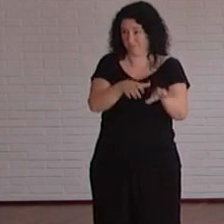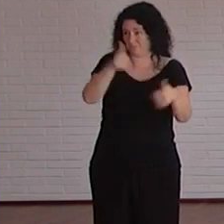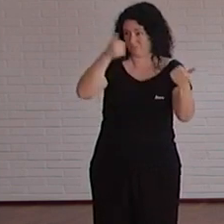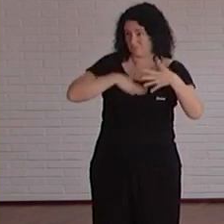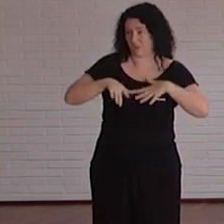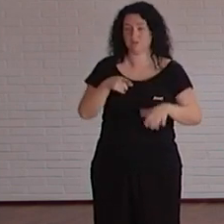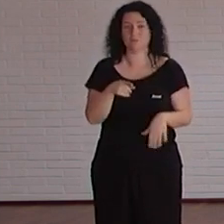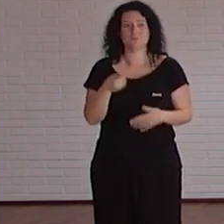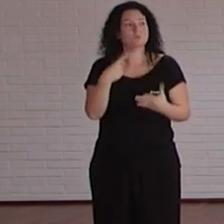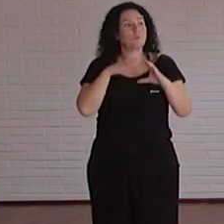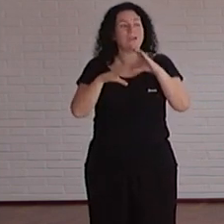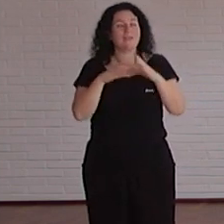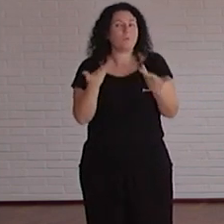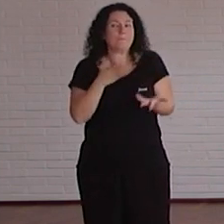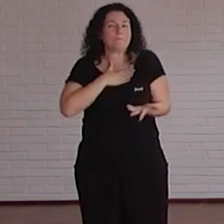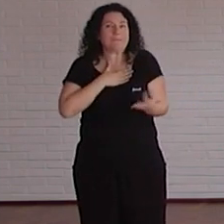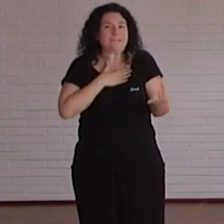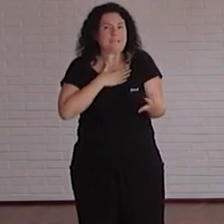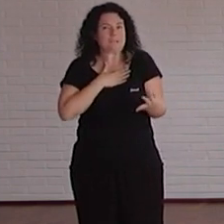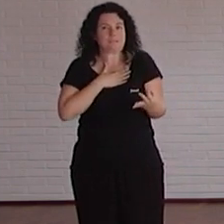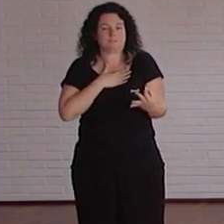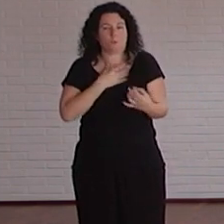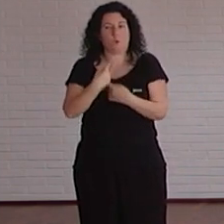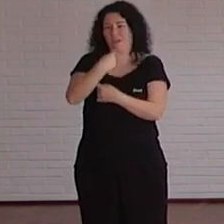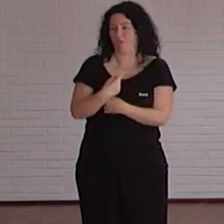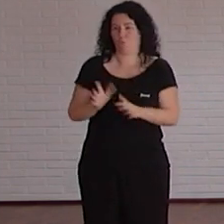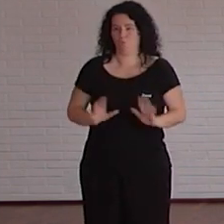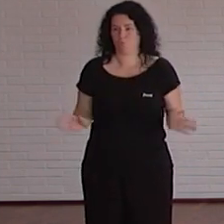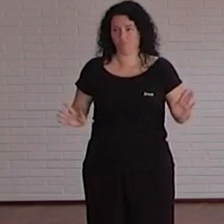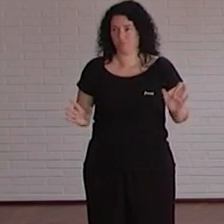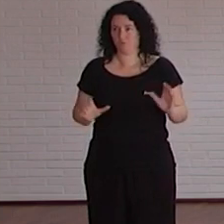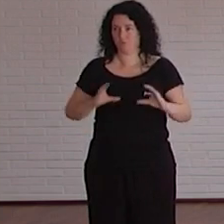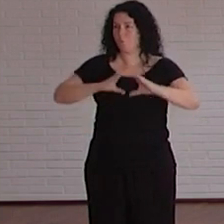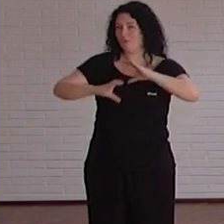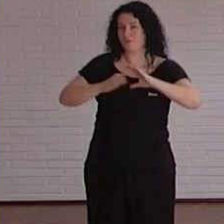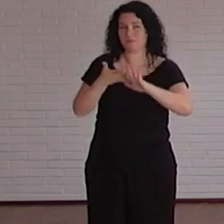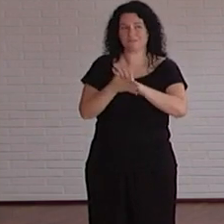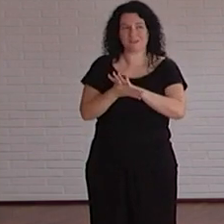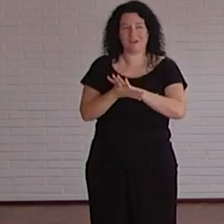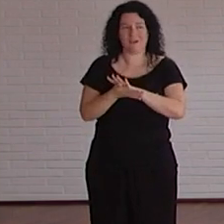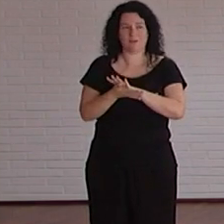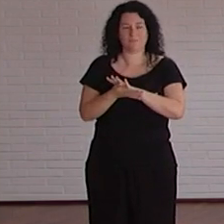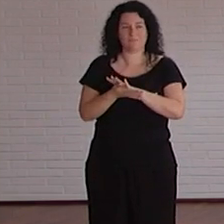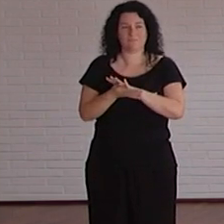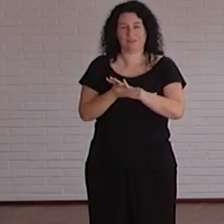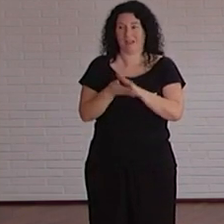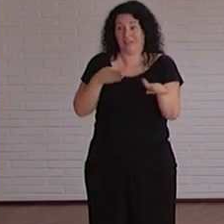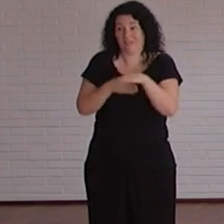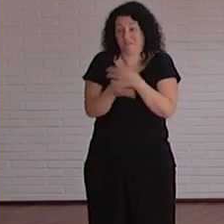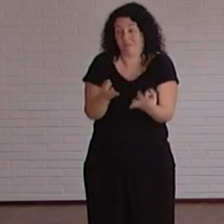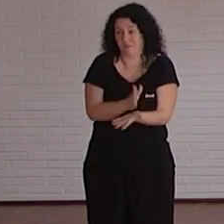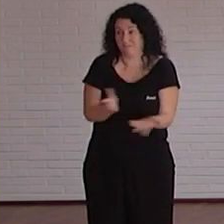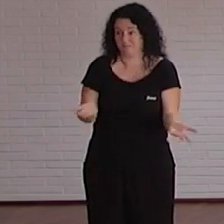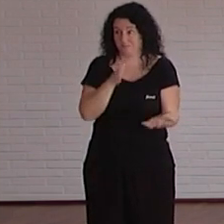la comunicación es una obligación y por tanto la comunicación tiene que ser entre otras muchas cosas accesible